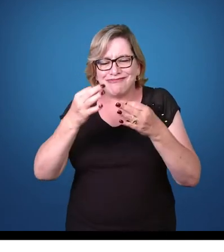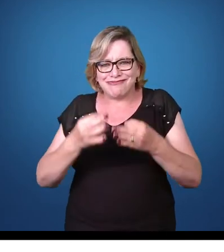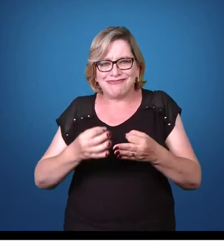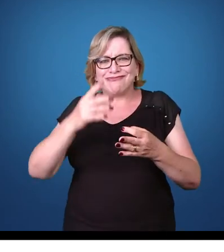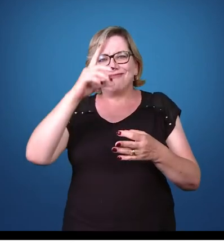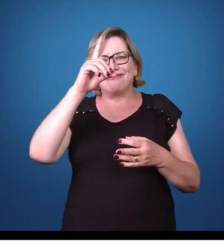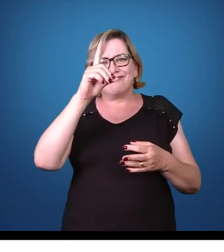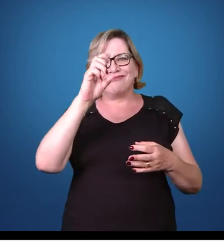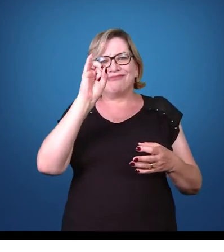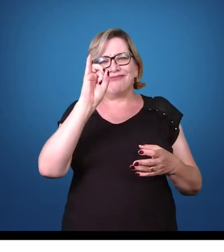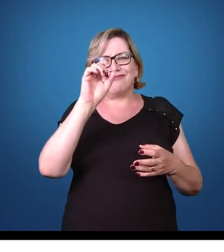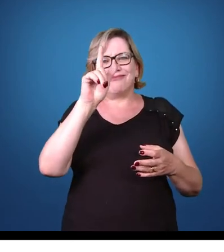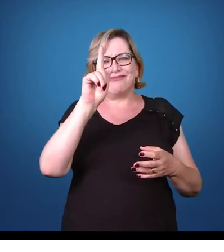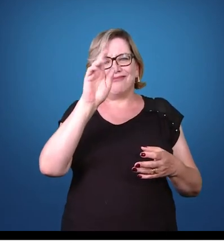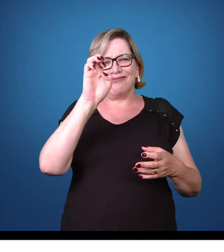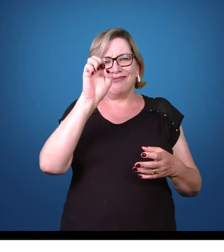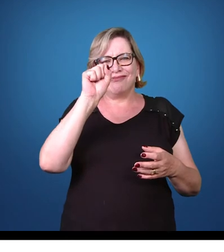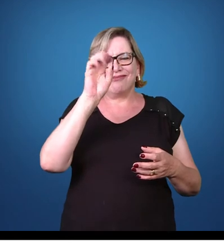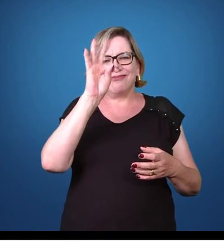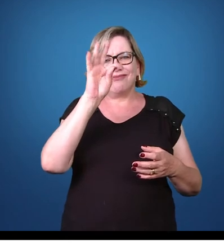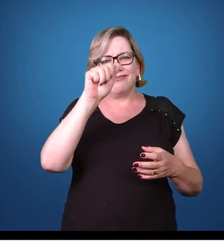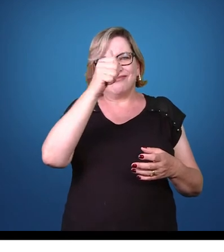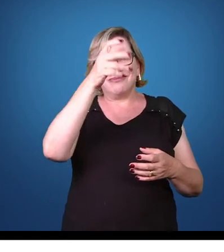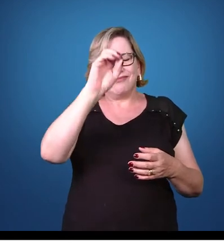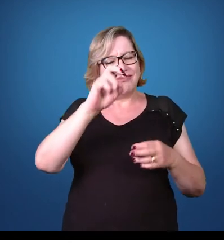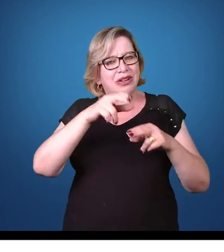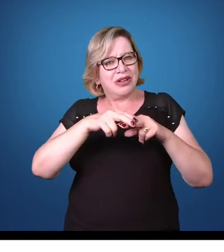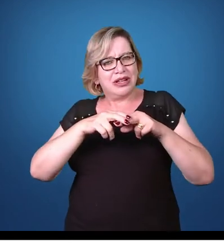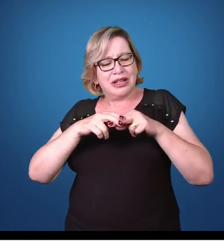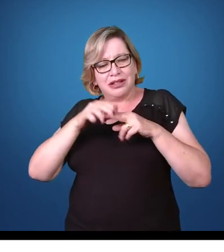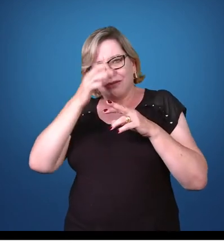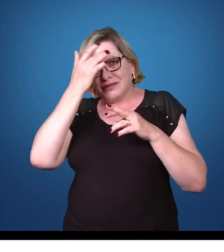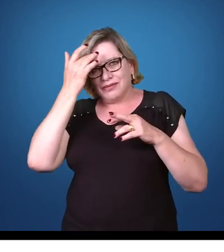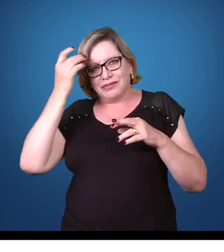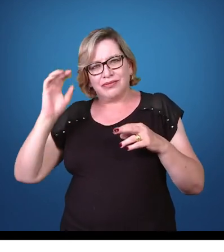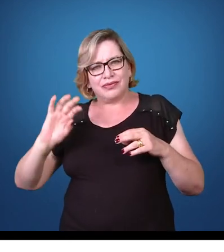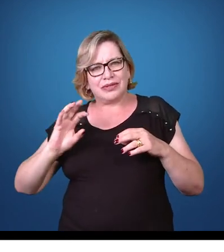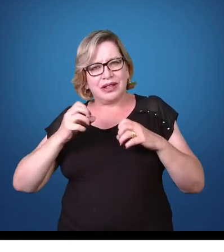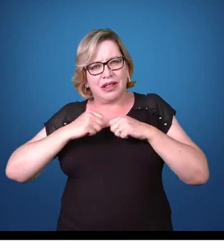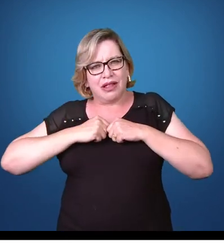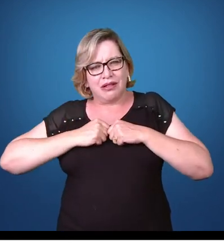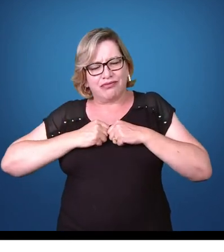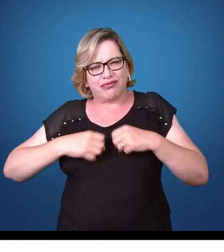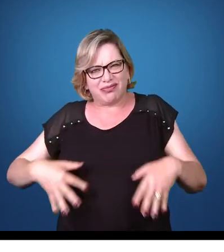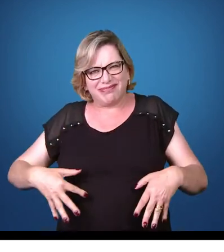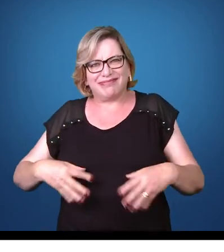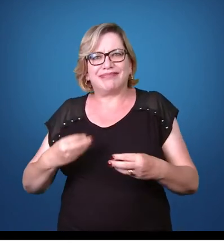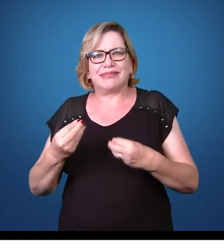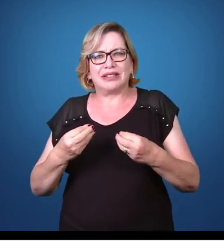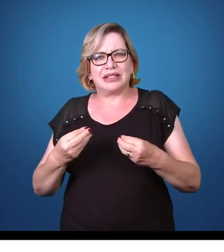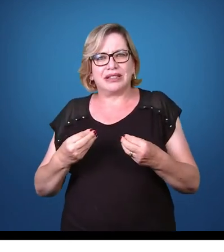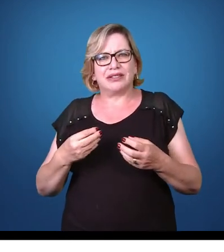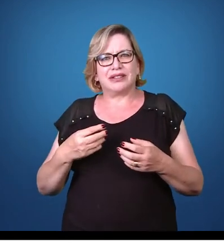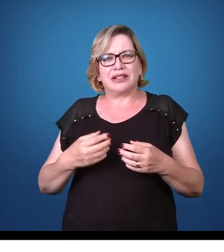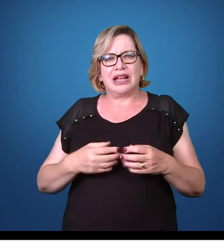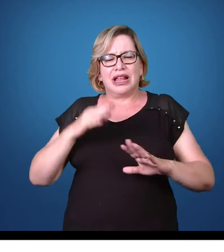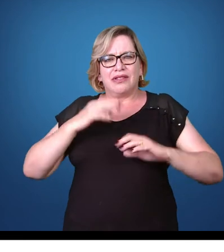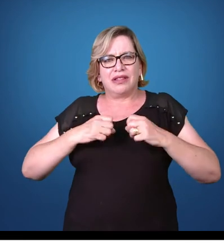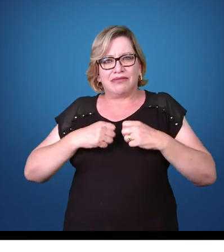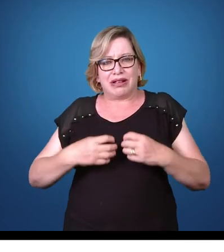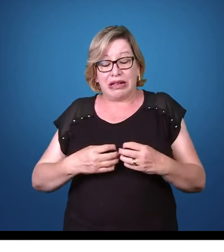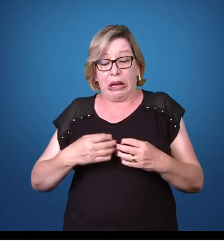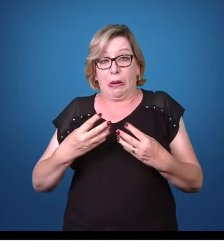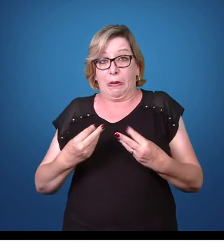dos alimentos. Por conta disso, a pessoa tem diarreias muito corriqueiras, e essas diarreias, além de